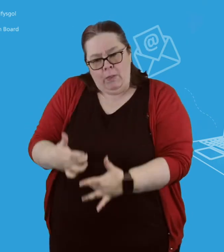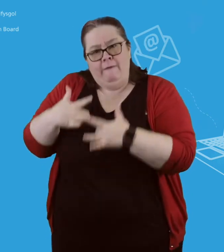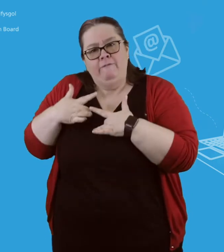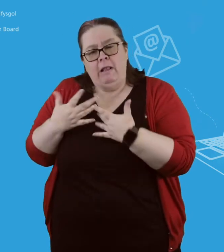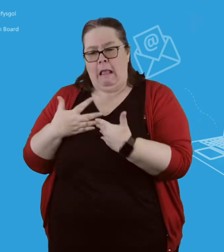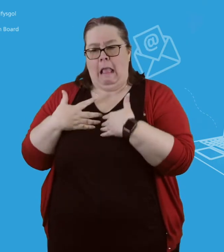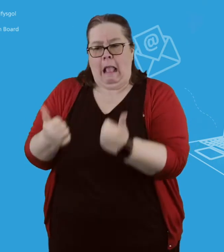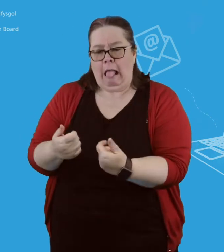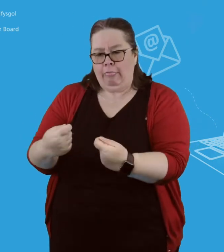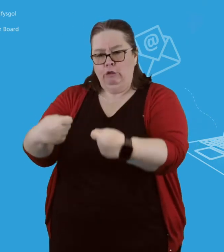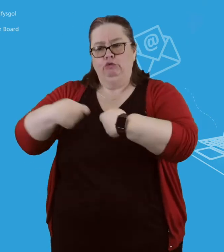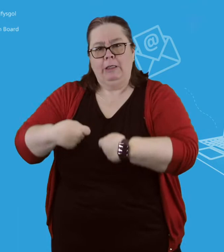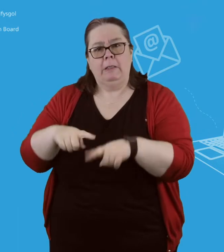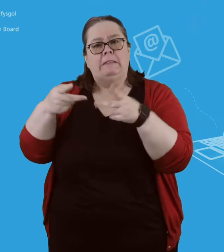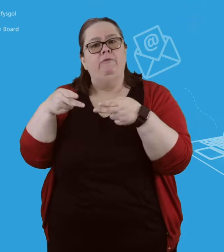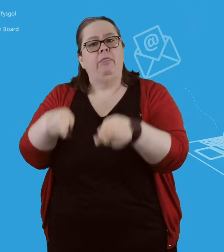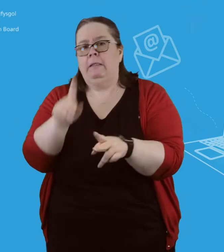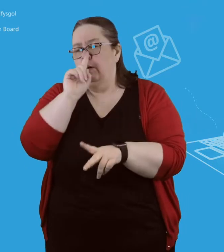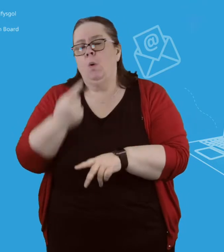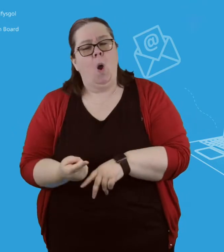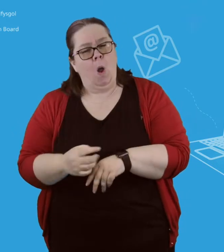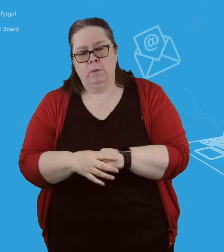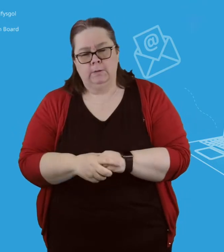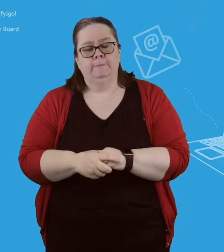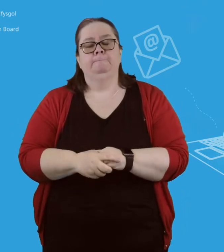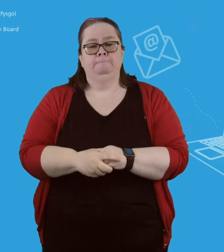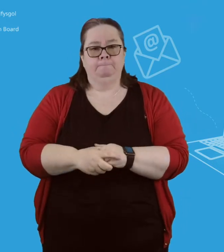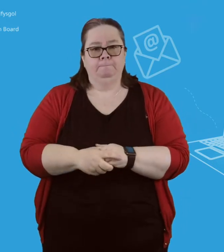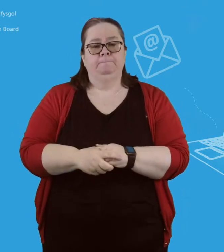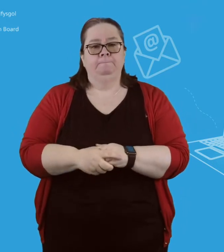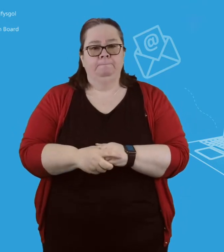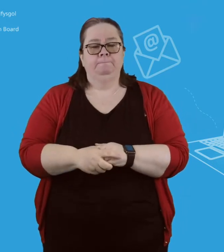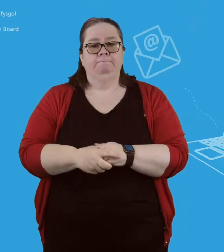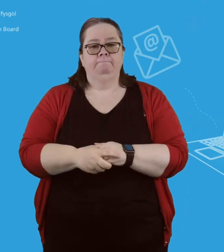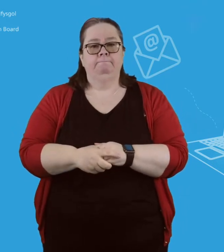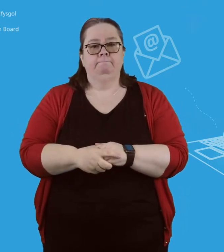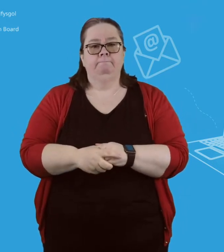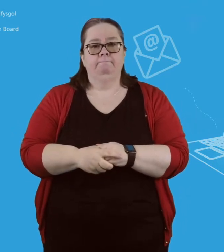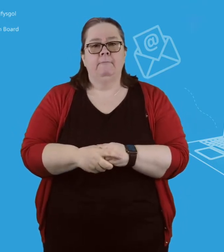ffeitiwch â chynwys dim sy'n gyfrinachol neu'n rhyw bersonol. 4.